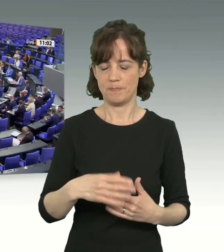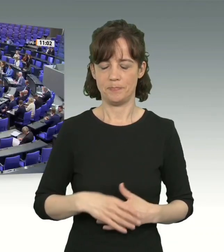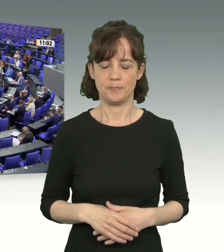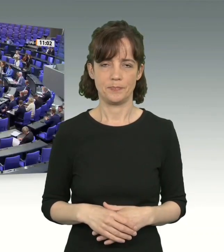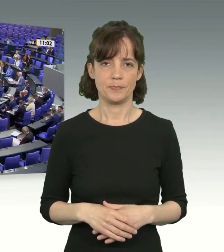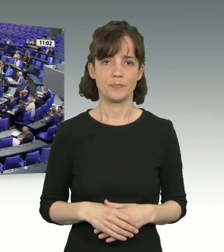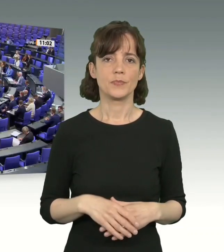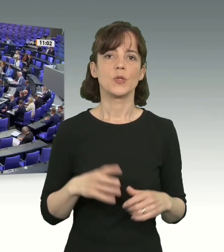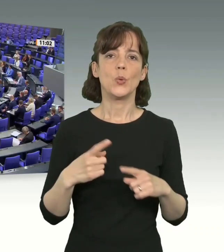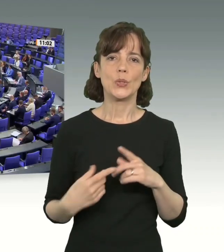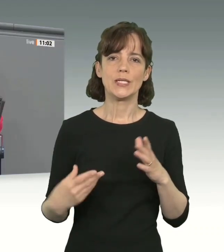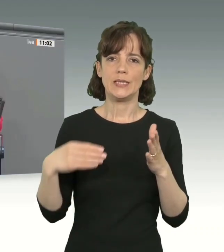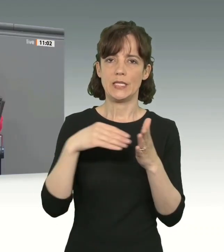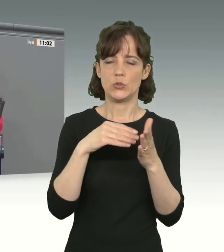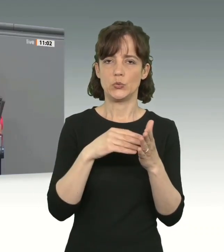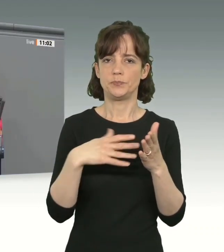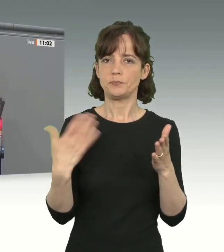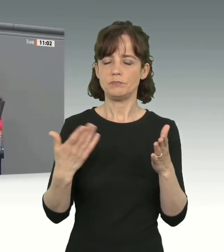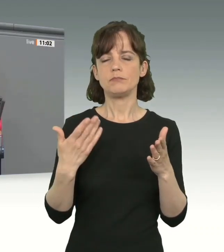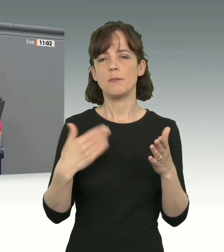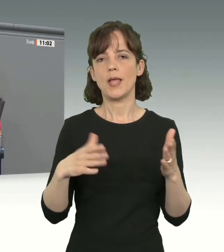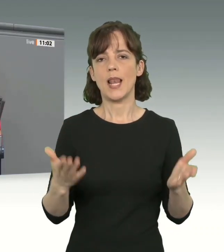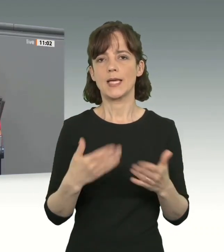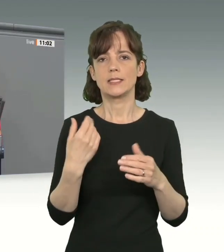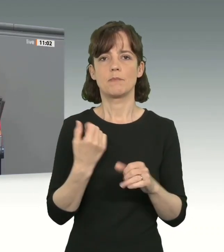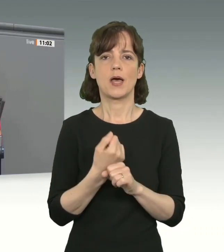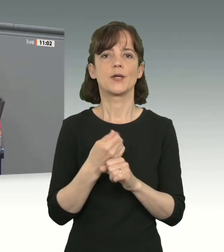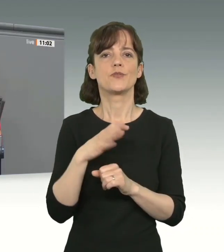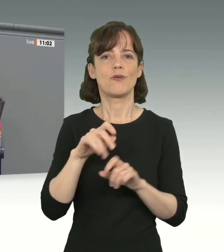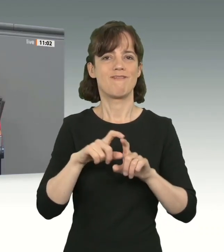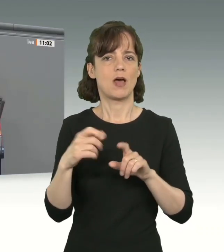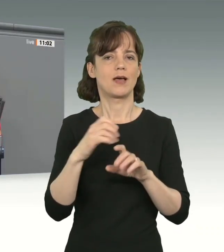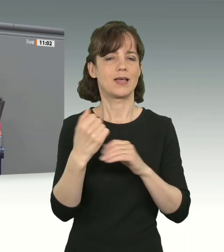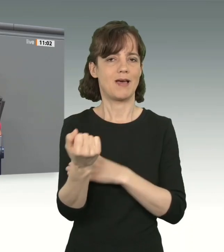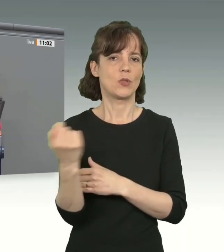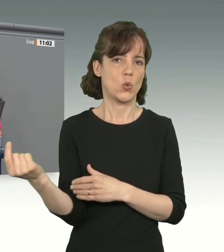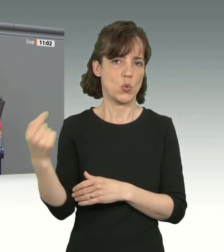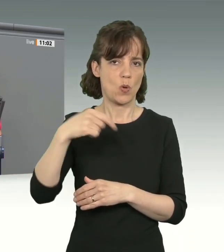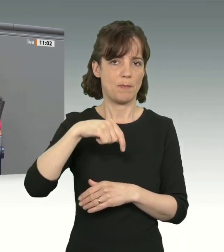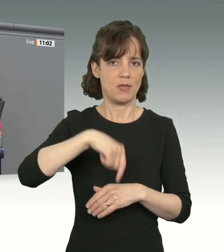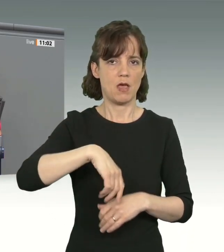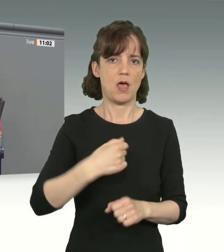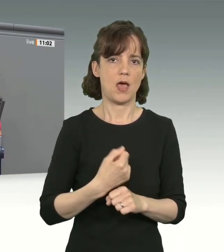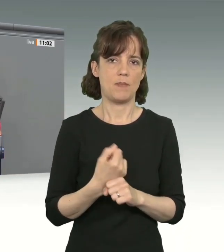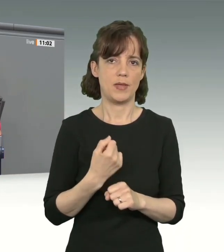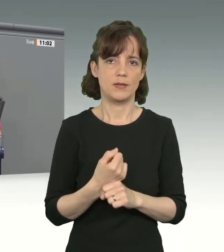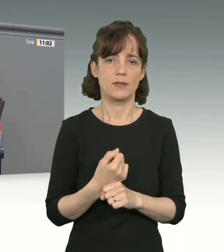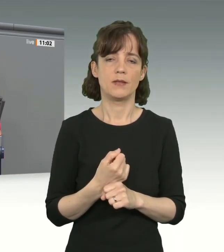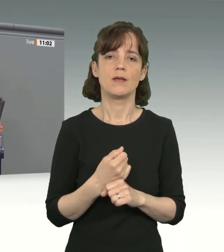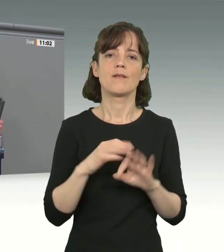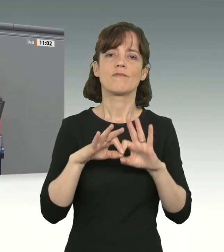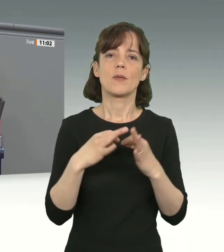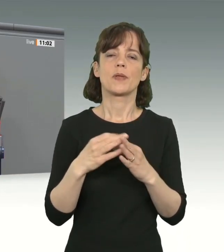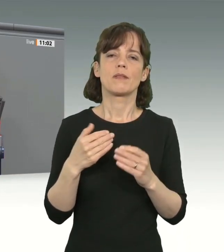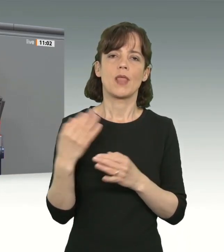Wir erleichtern es Fachkräften, Deutschland zu kommen und hier zu arbeiten. Ein erleichterter Familiennachzug